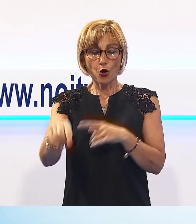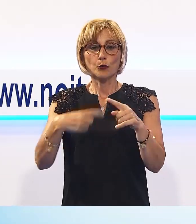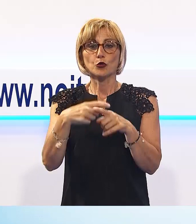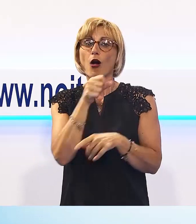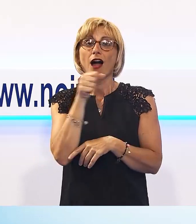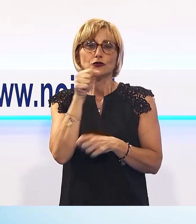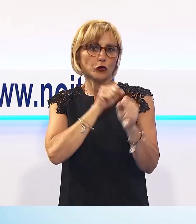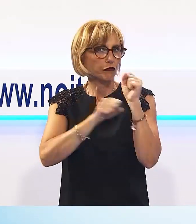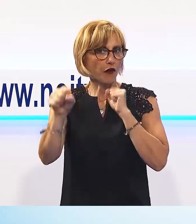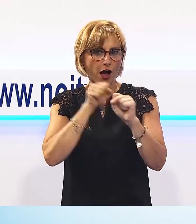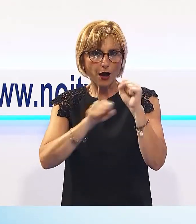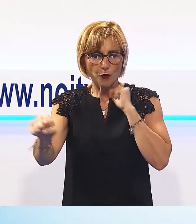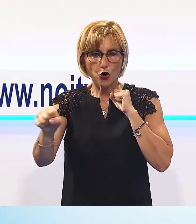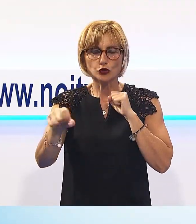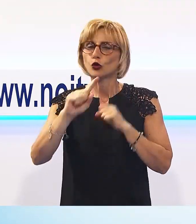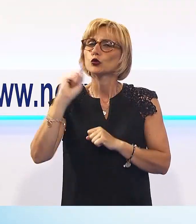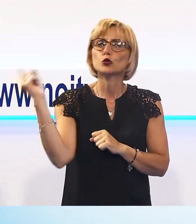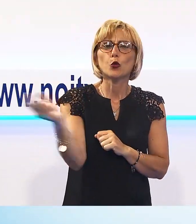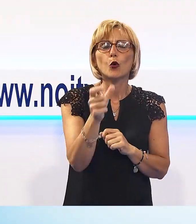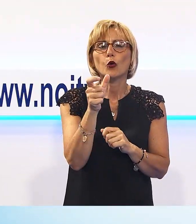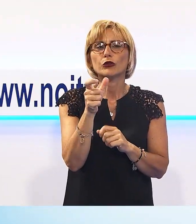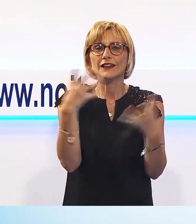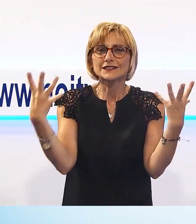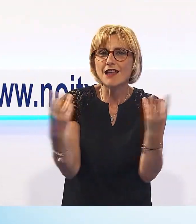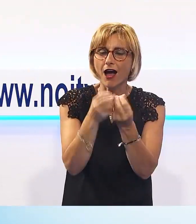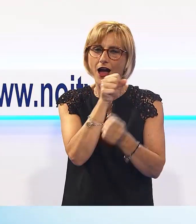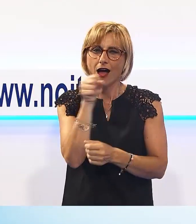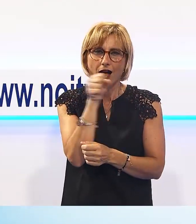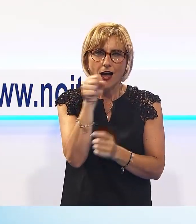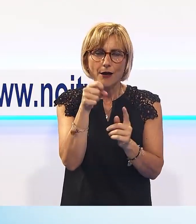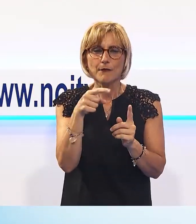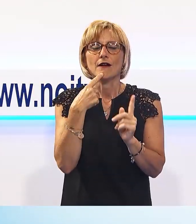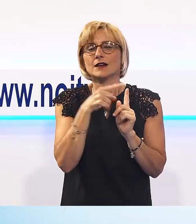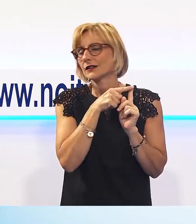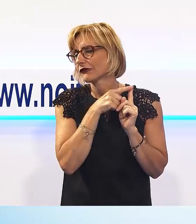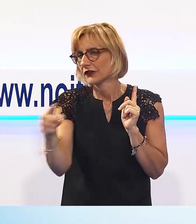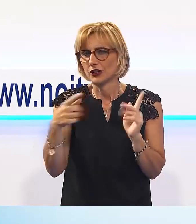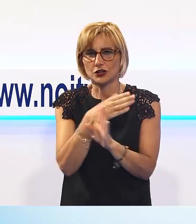cantati in coro da tutta la spiaggia, il maxiconcerto è andato dritto fino quasi a mezzanotte.